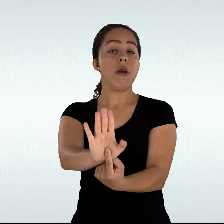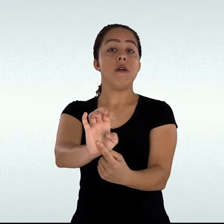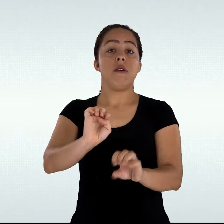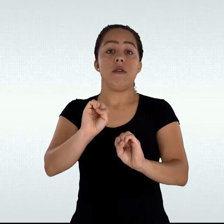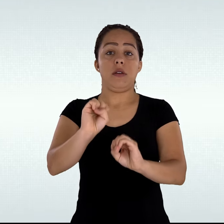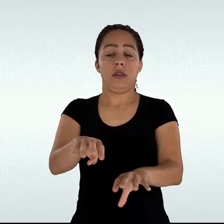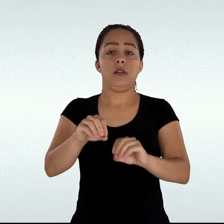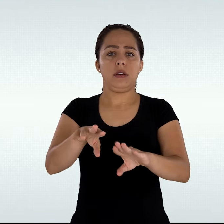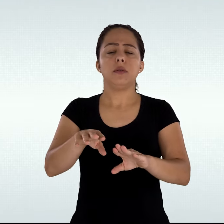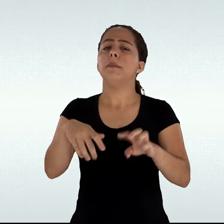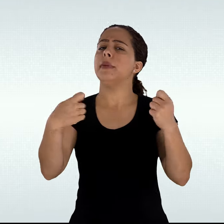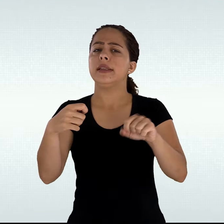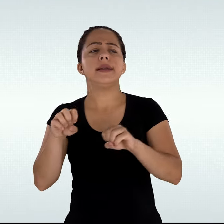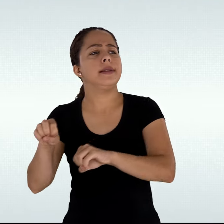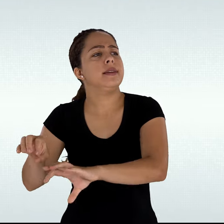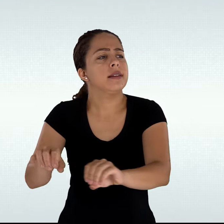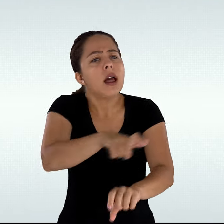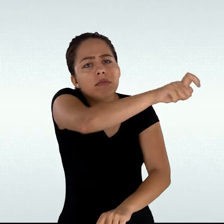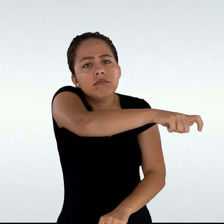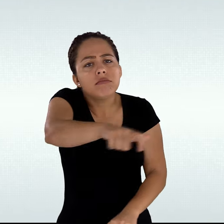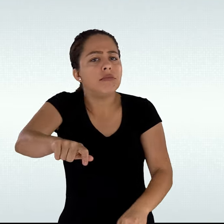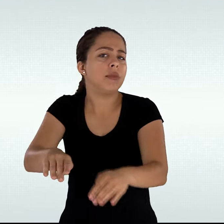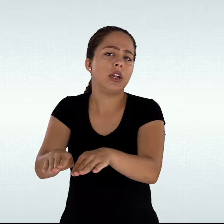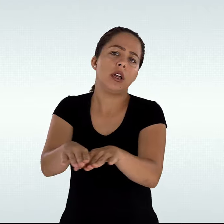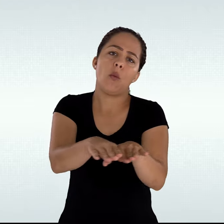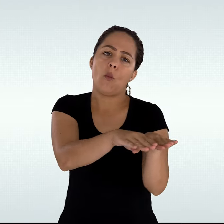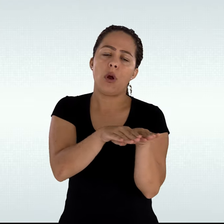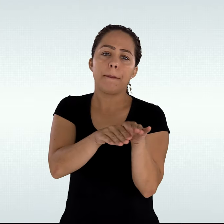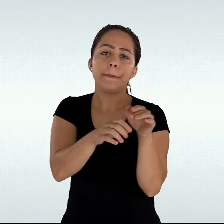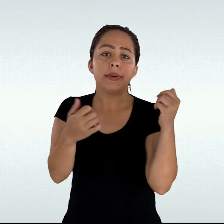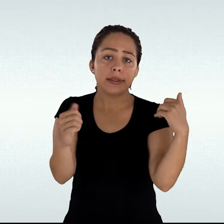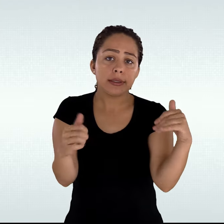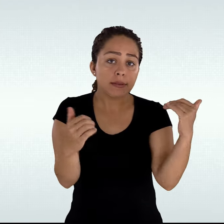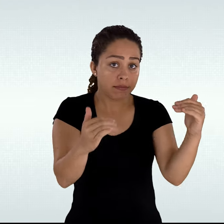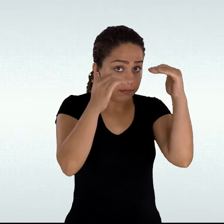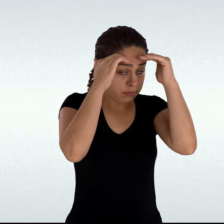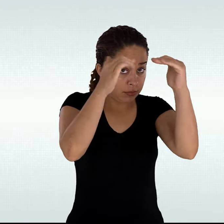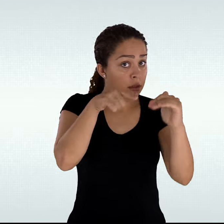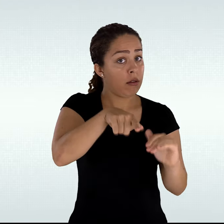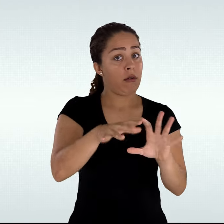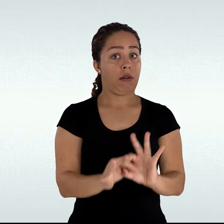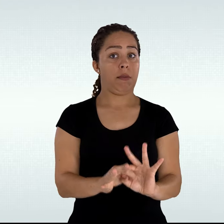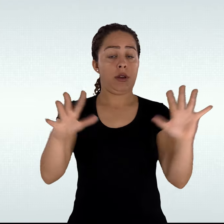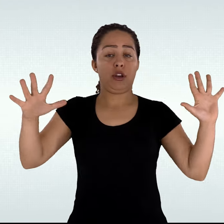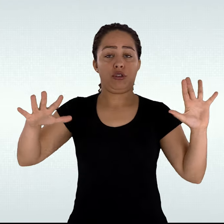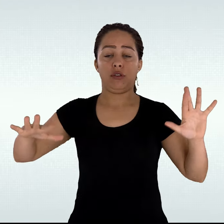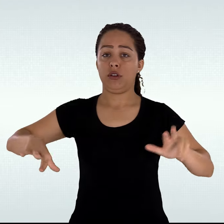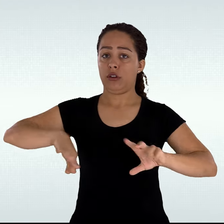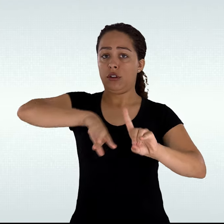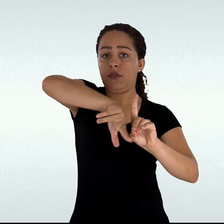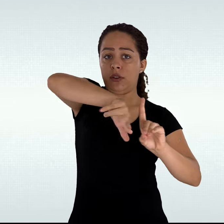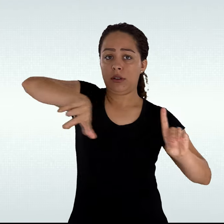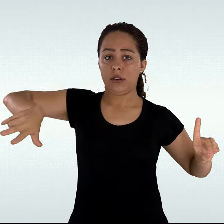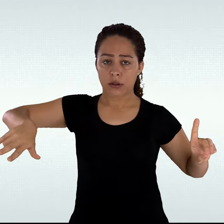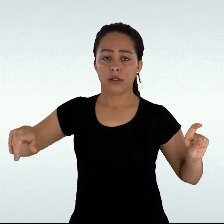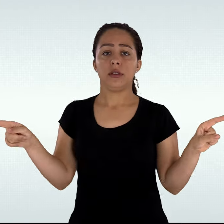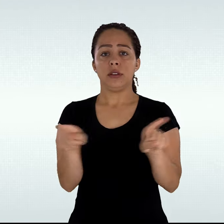que o ensino será ministrado em igualdade de condições com respeito à liberdade, à adversidade